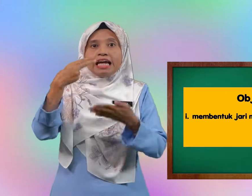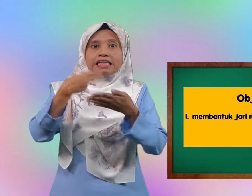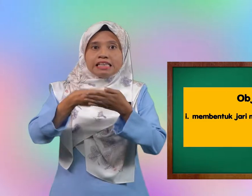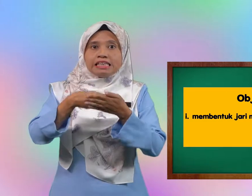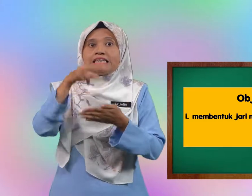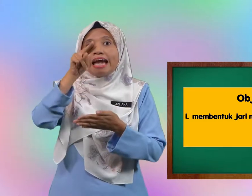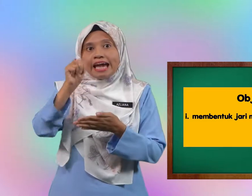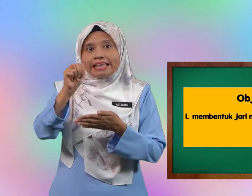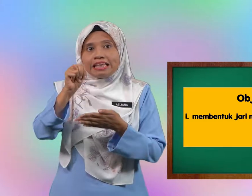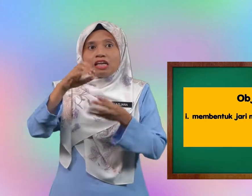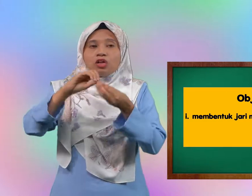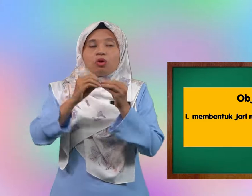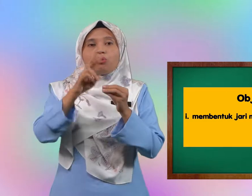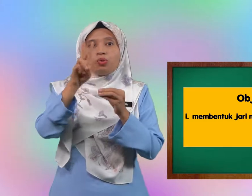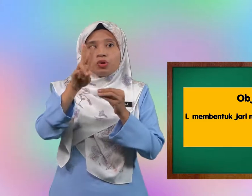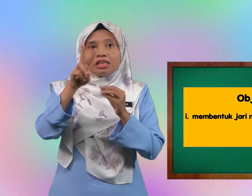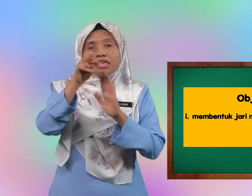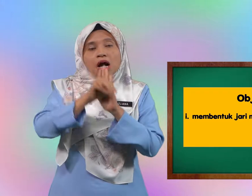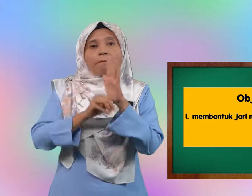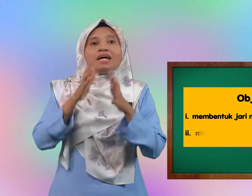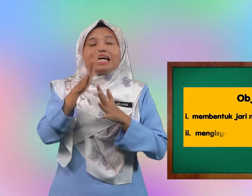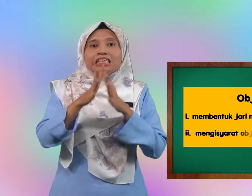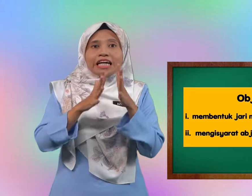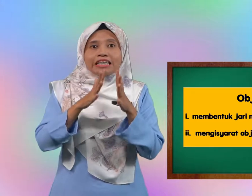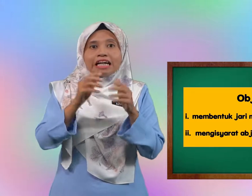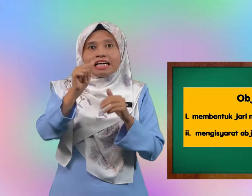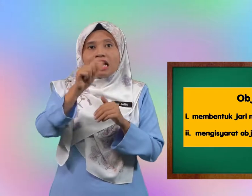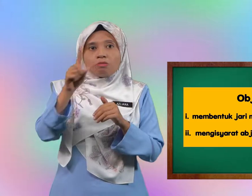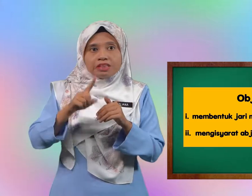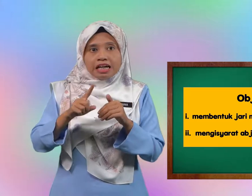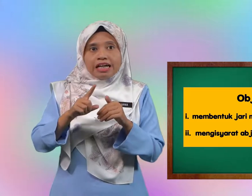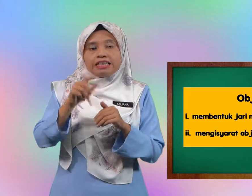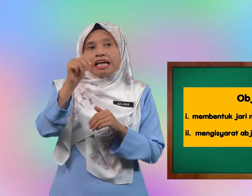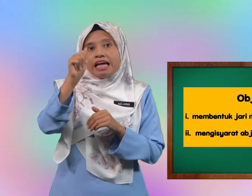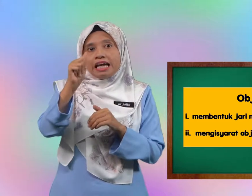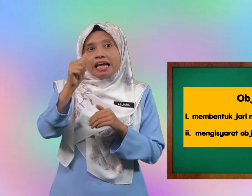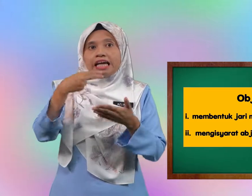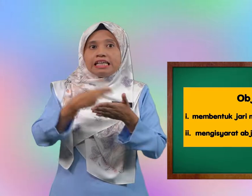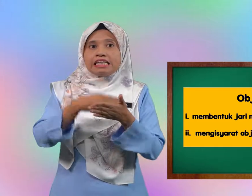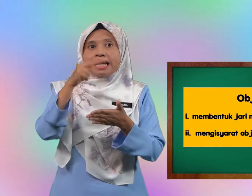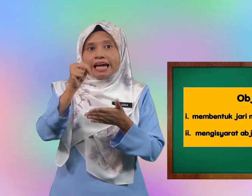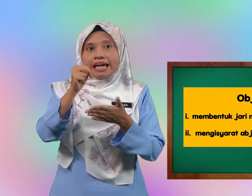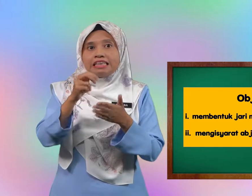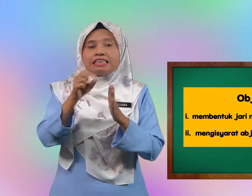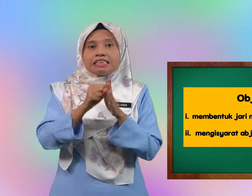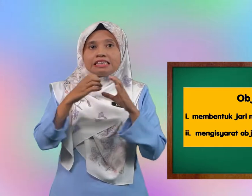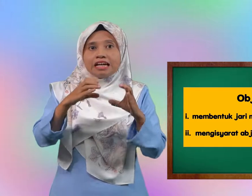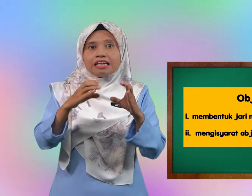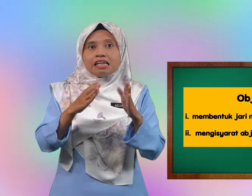hingga N. Nombor dua, mengisyaratkan abjad A hingga N secara